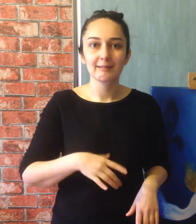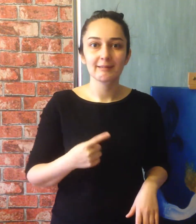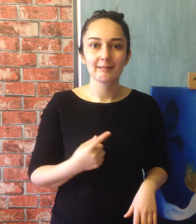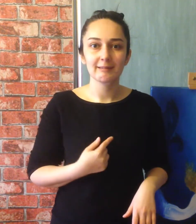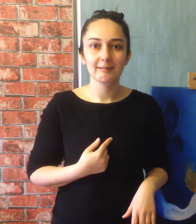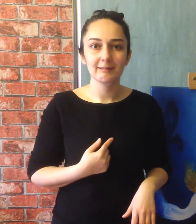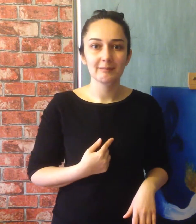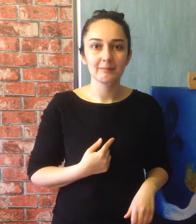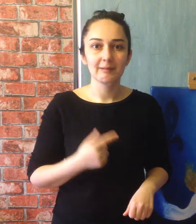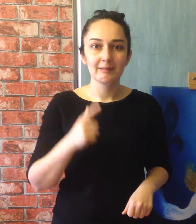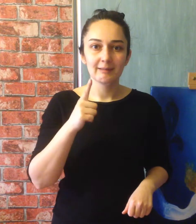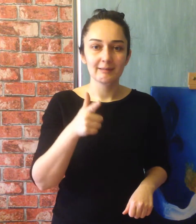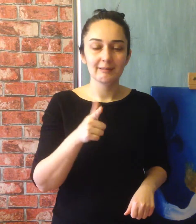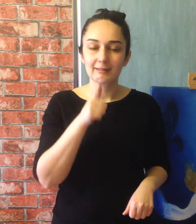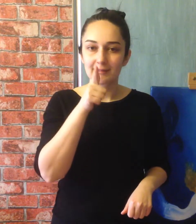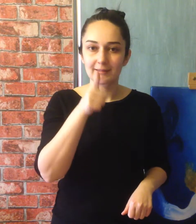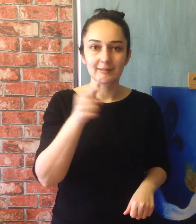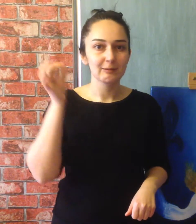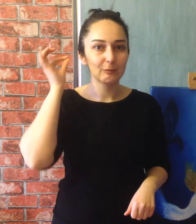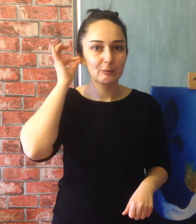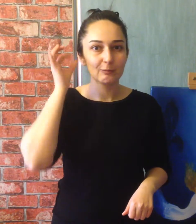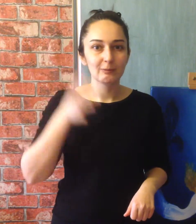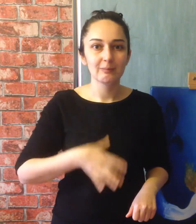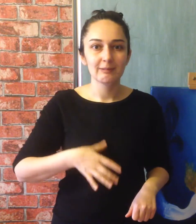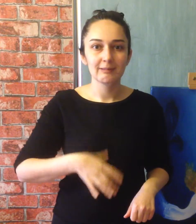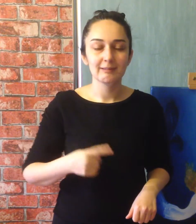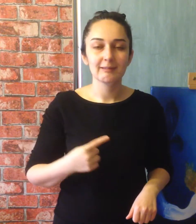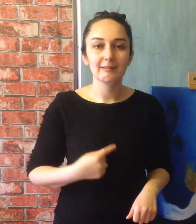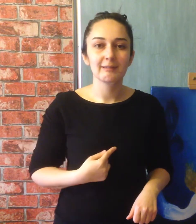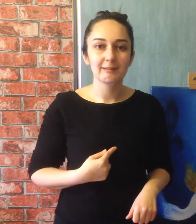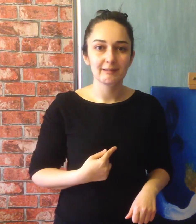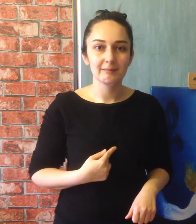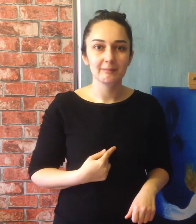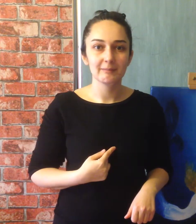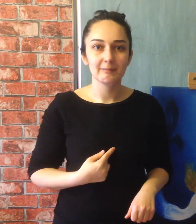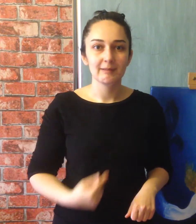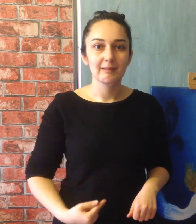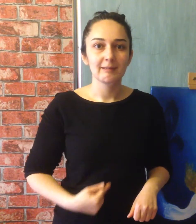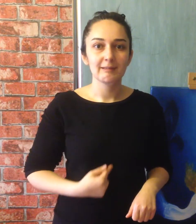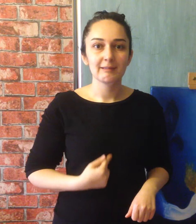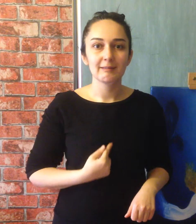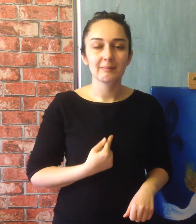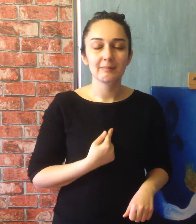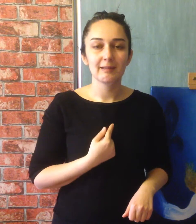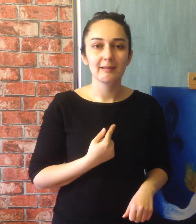istedim. Sesini duymak istedim, içimden